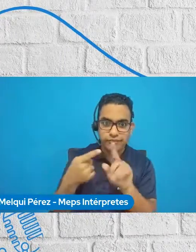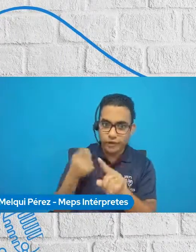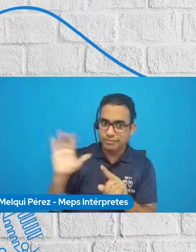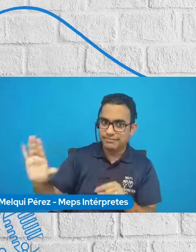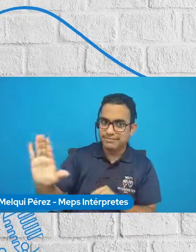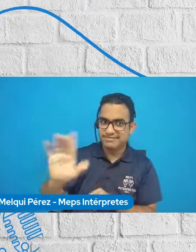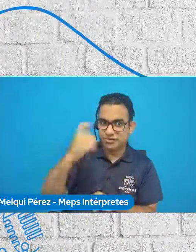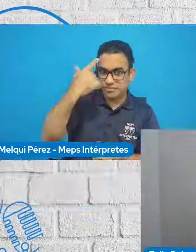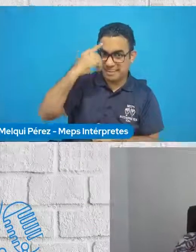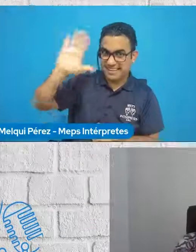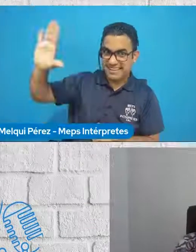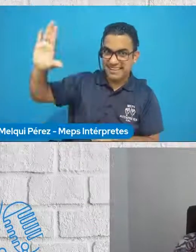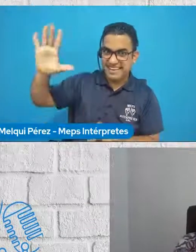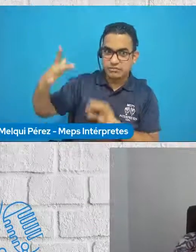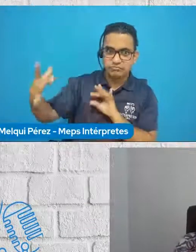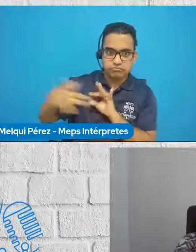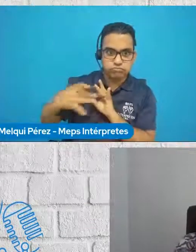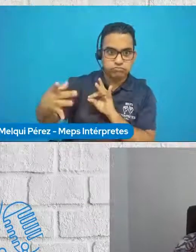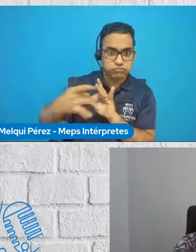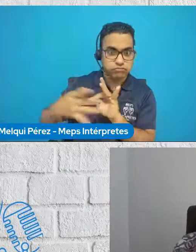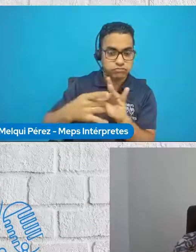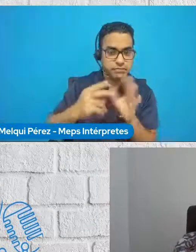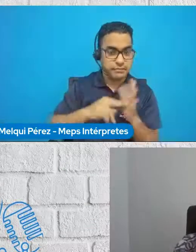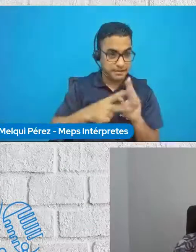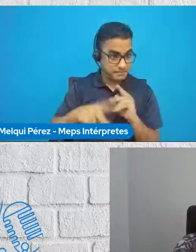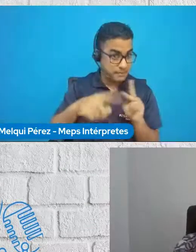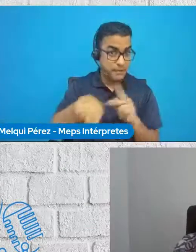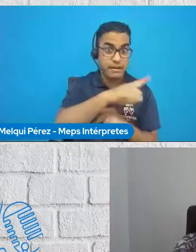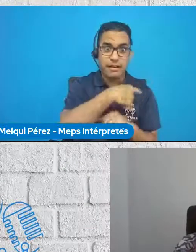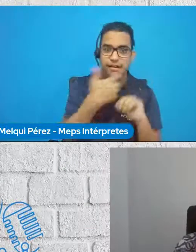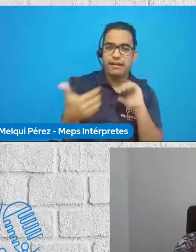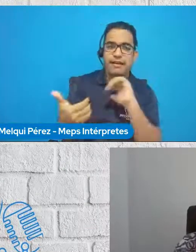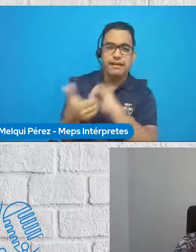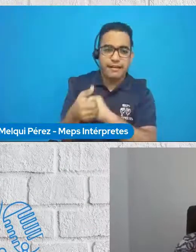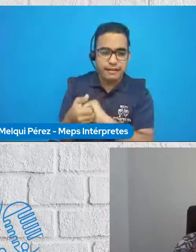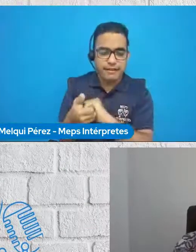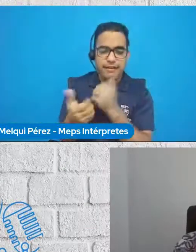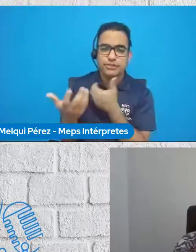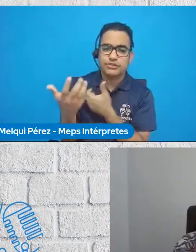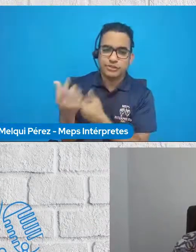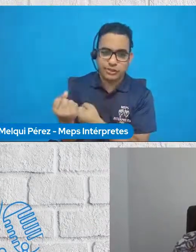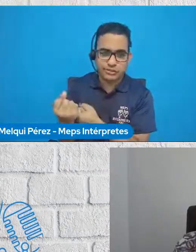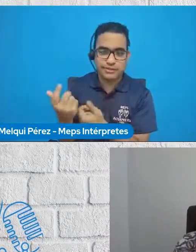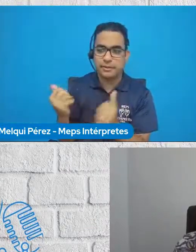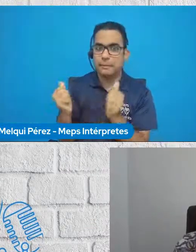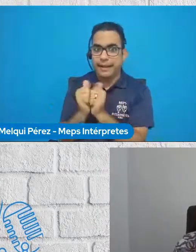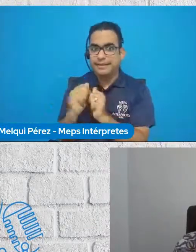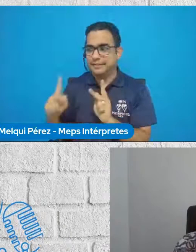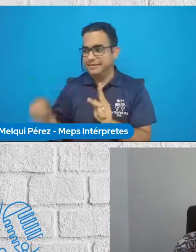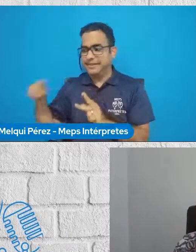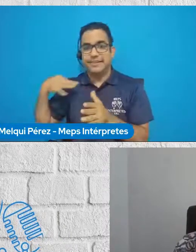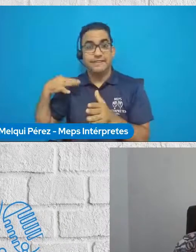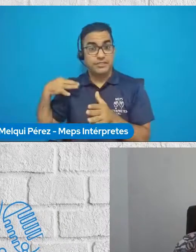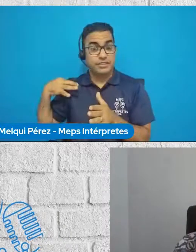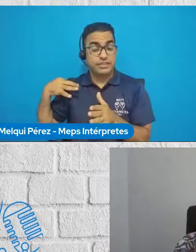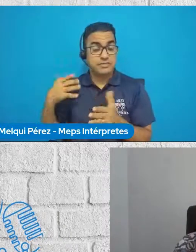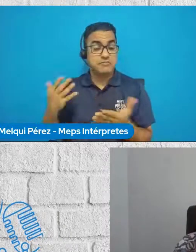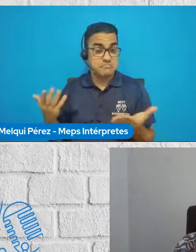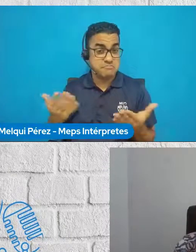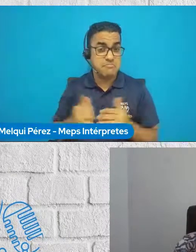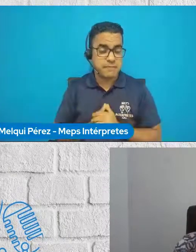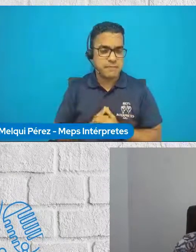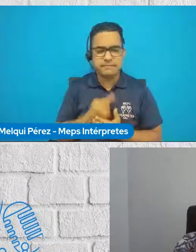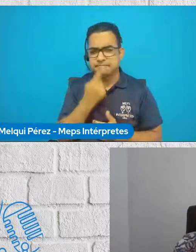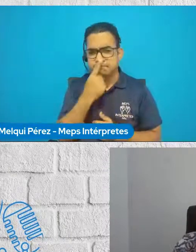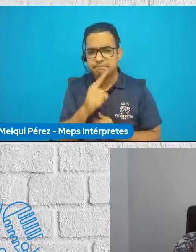y tener de la mano a la población y también con el voluntariado, con la ciudadanía. Me gustaría que nos